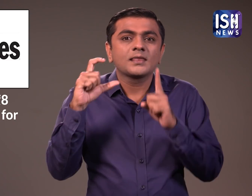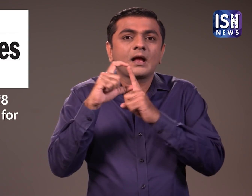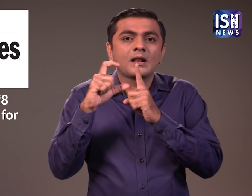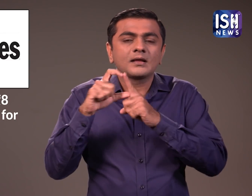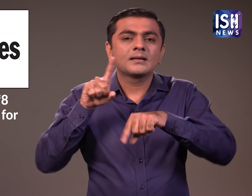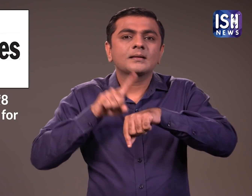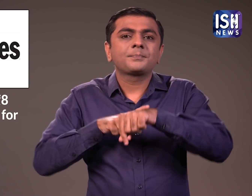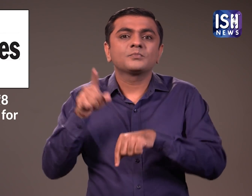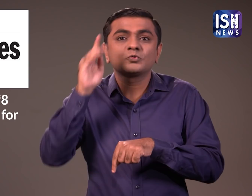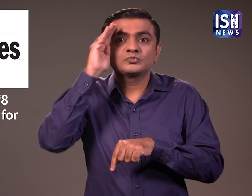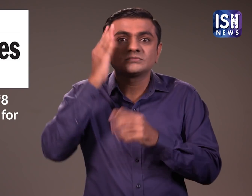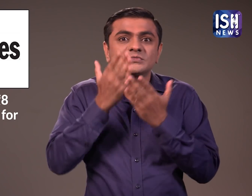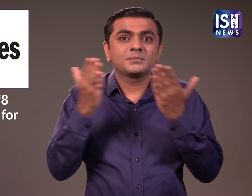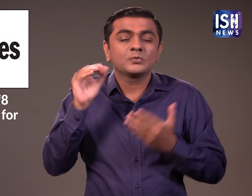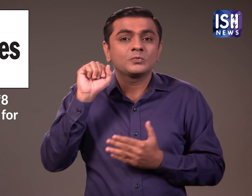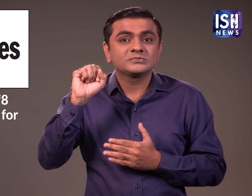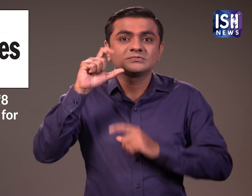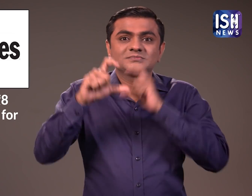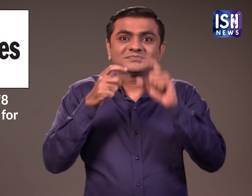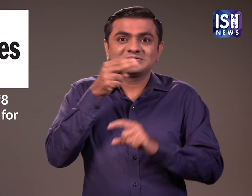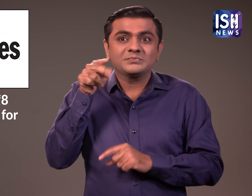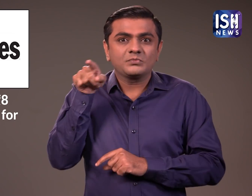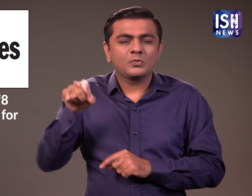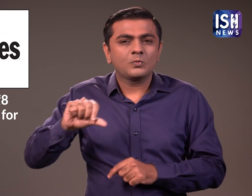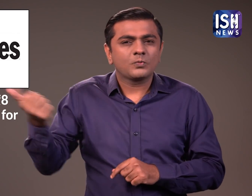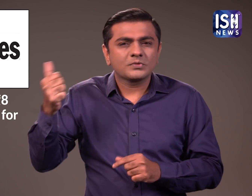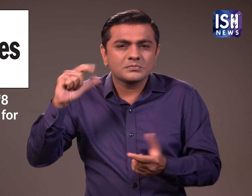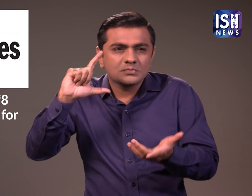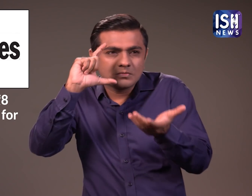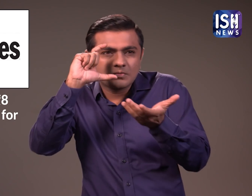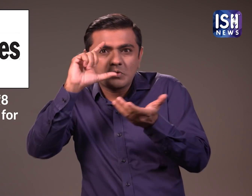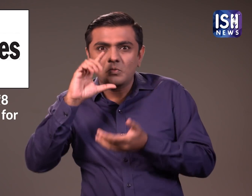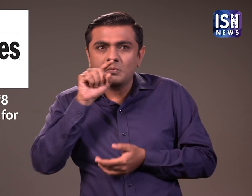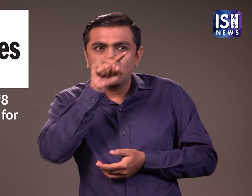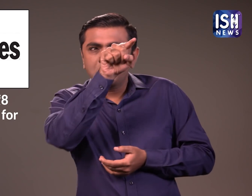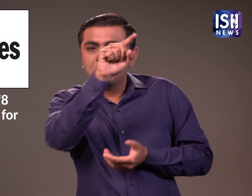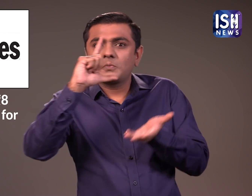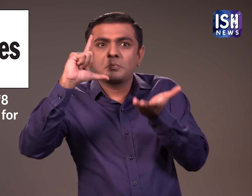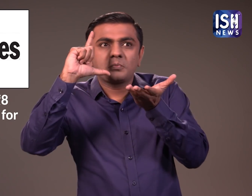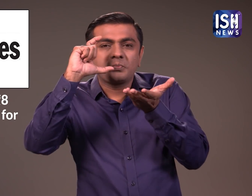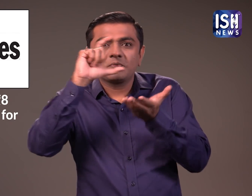हालाकि दिल्ली टाइम्स जोड़े की एक तस्वीर खीचने में सफल रहा और यहां वाइरल हो गई